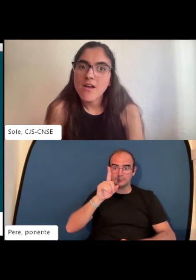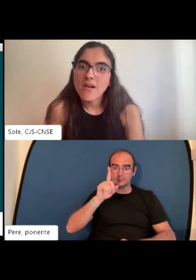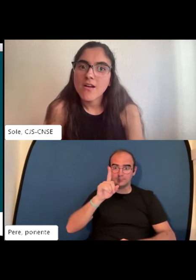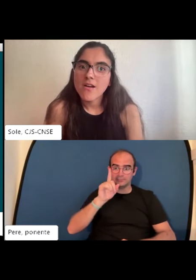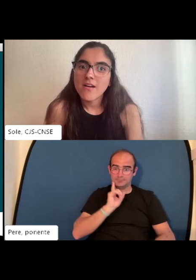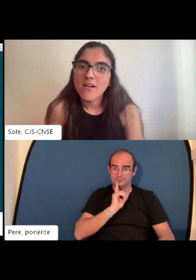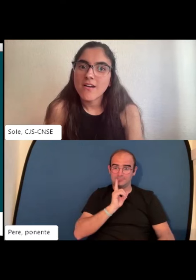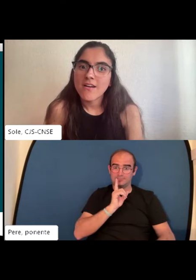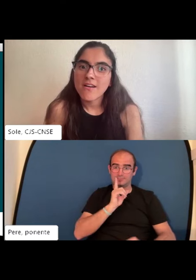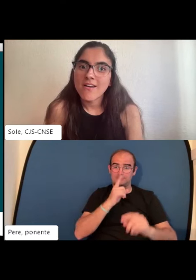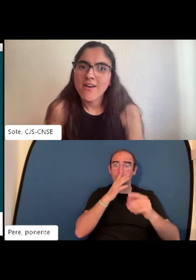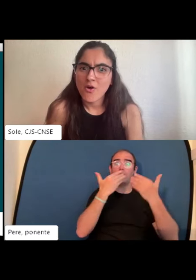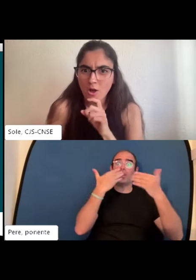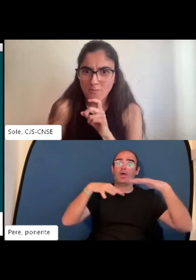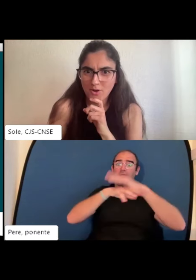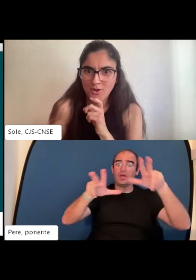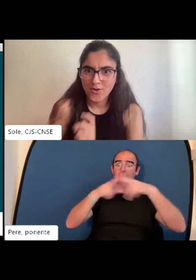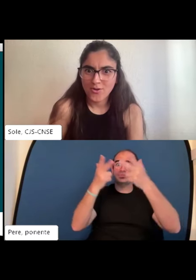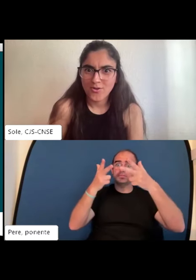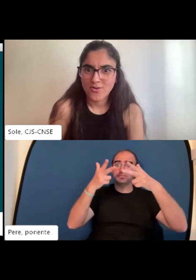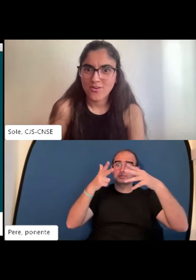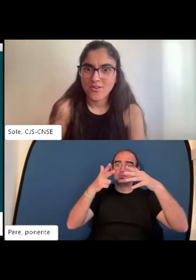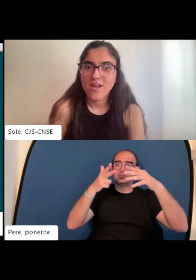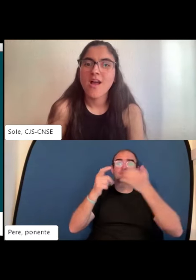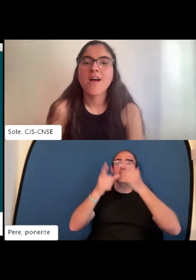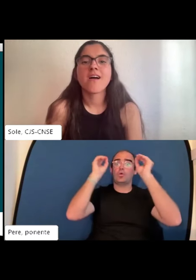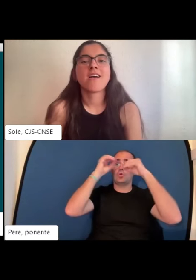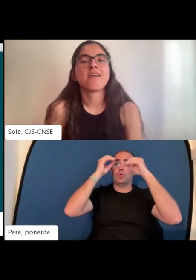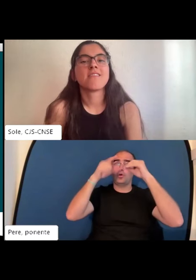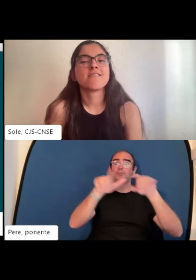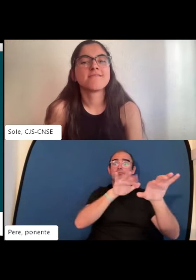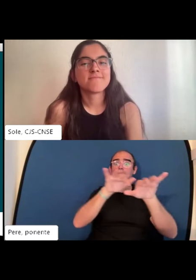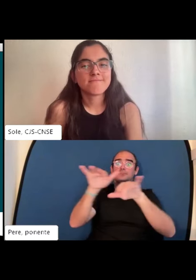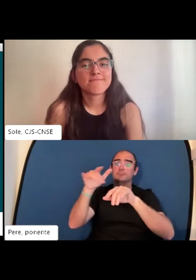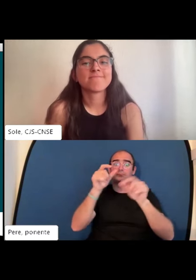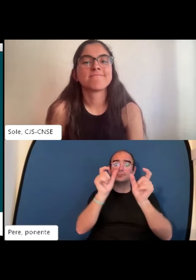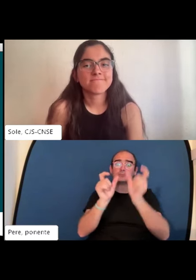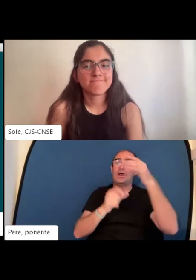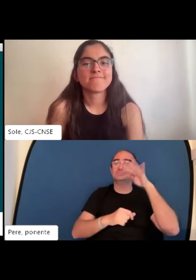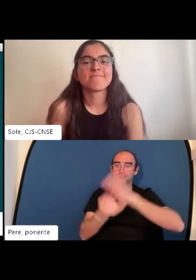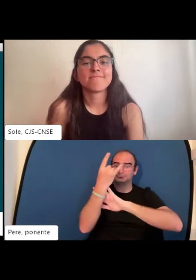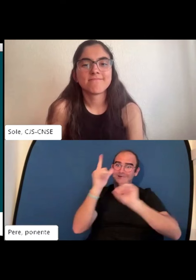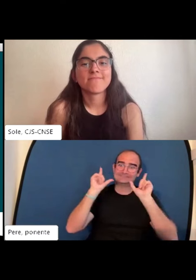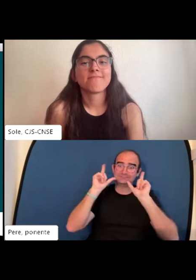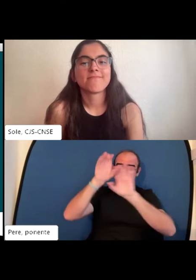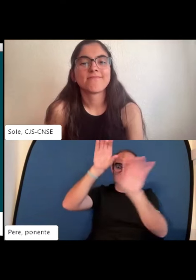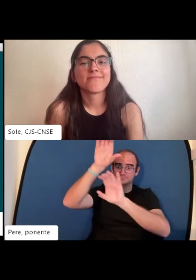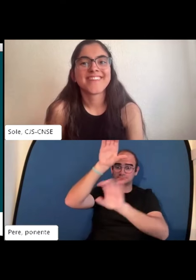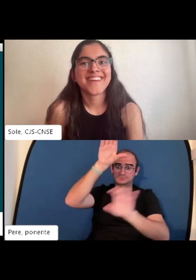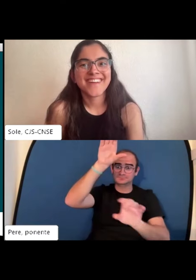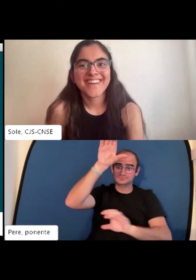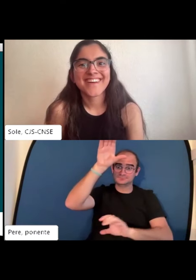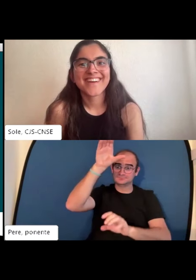muchas veces si usamos la IA pueden pueden mentir por ejemplo pones